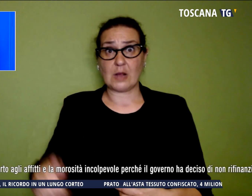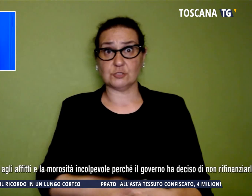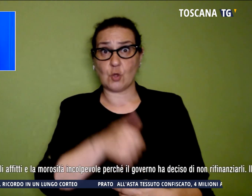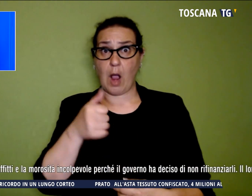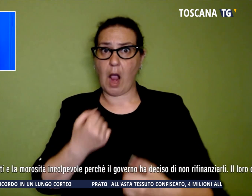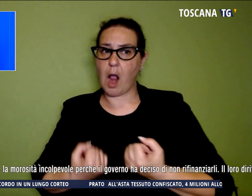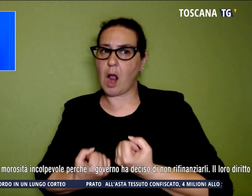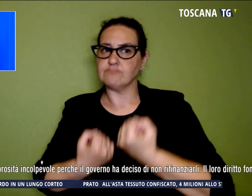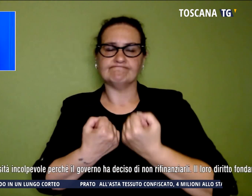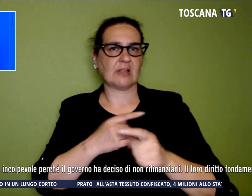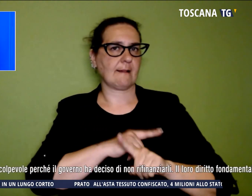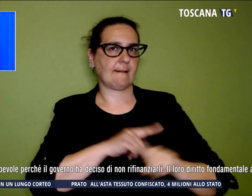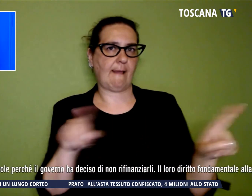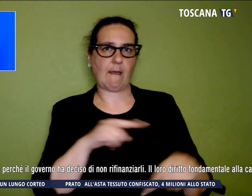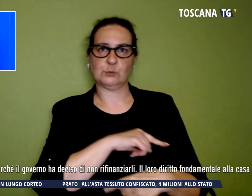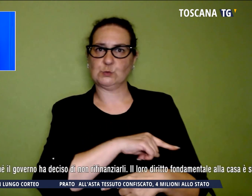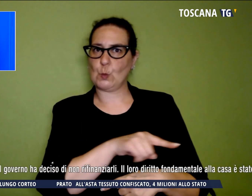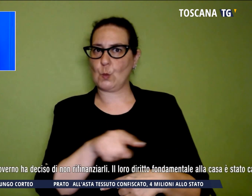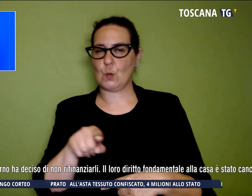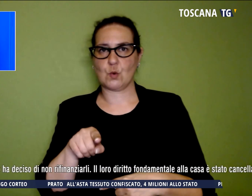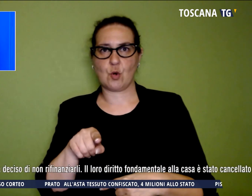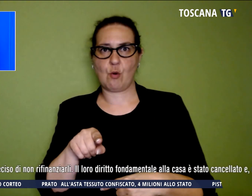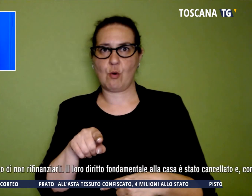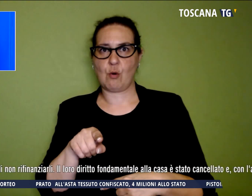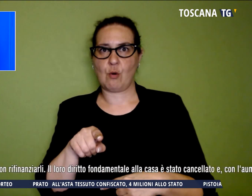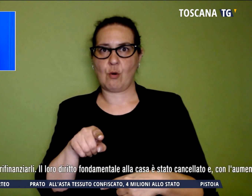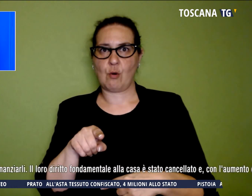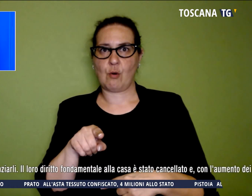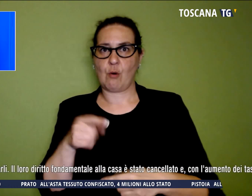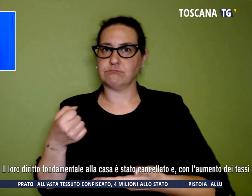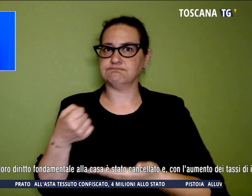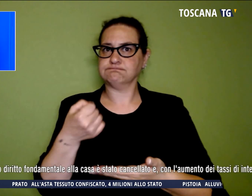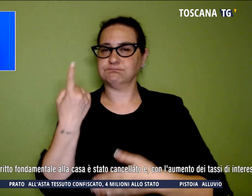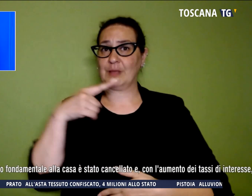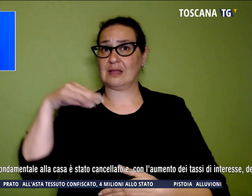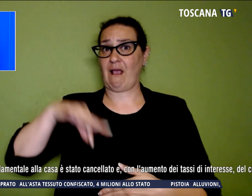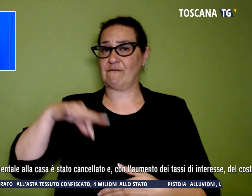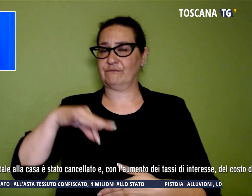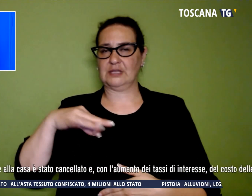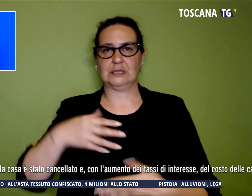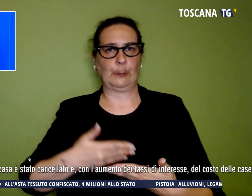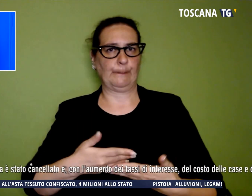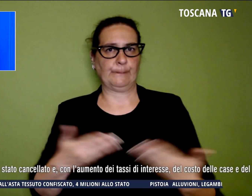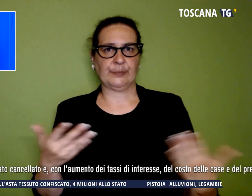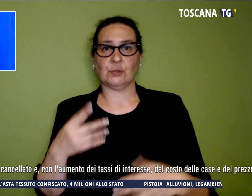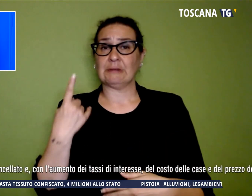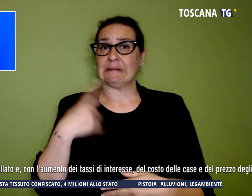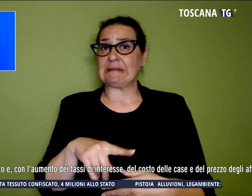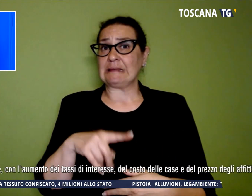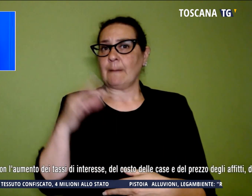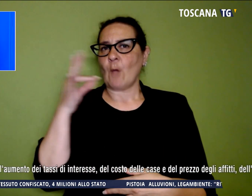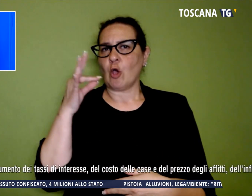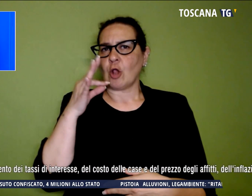dei fondi per il supporto agli affitti e la morosità incolpevole